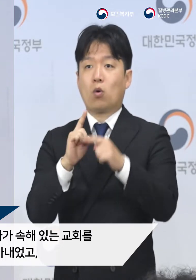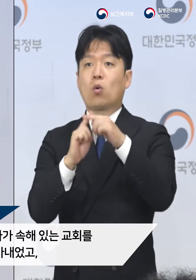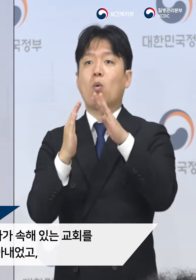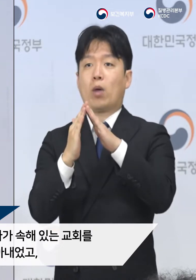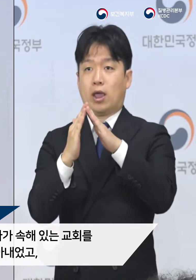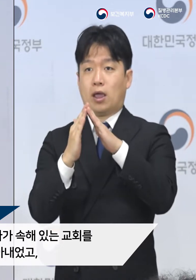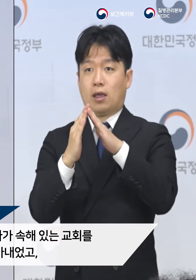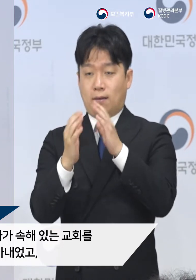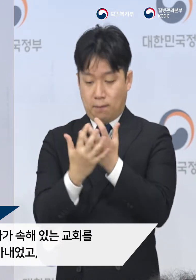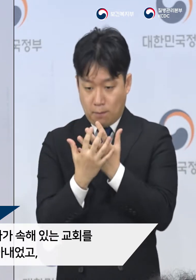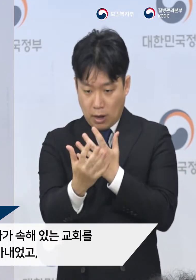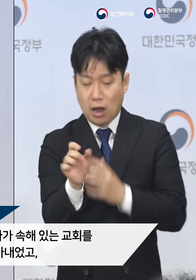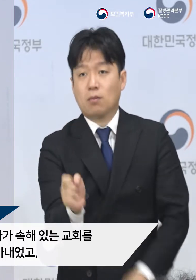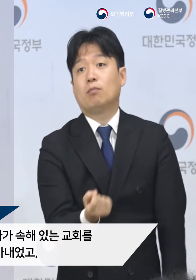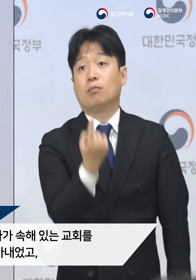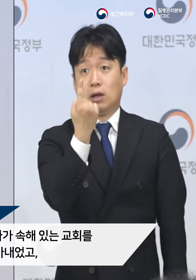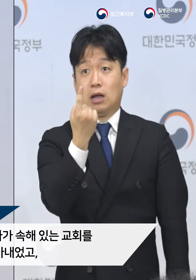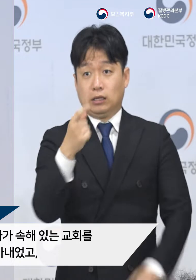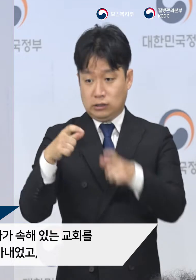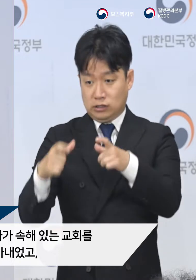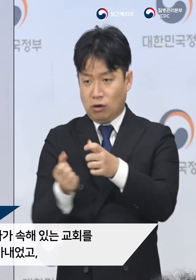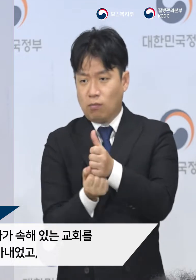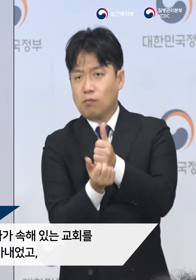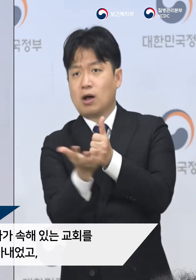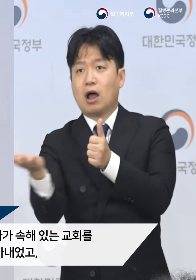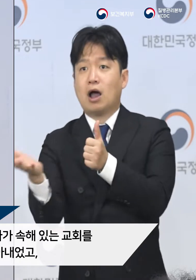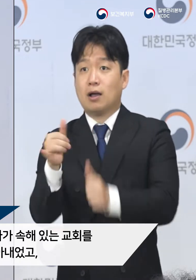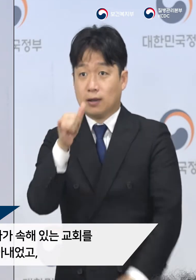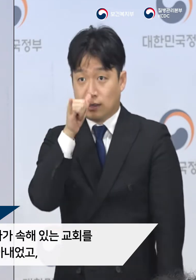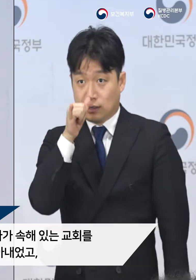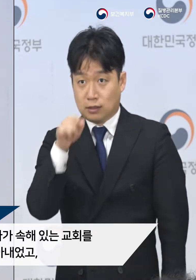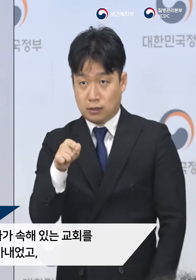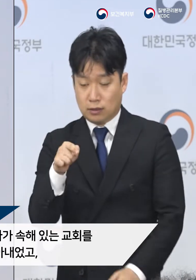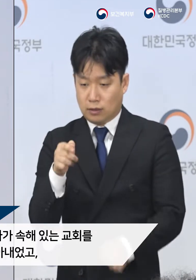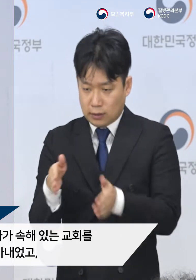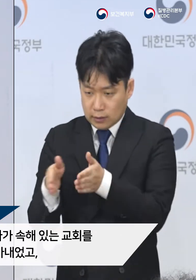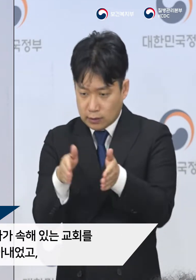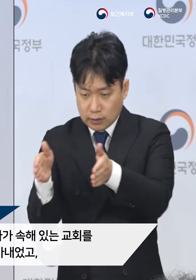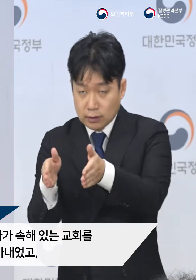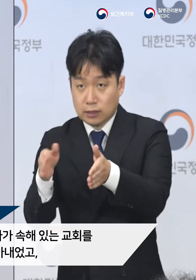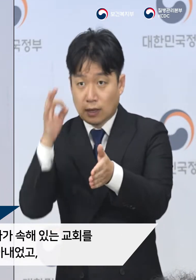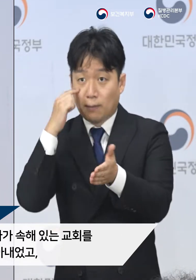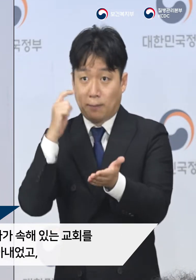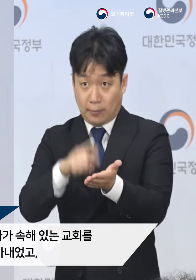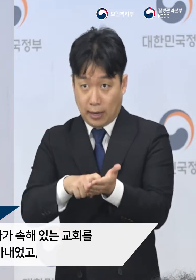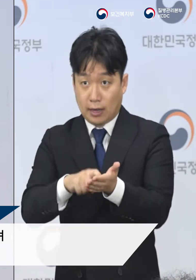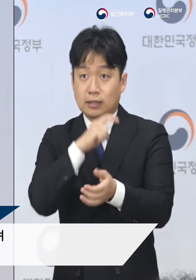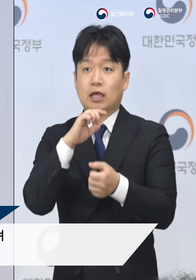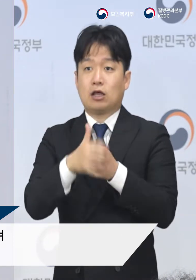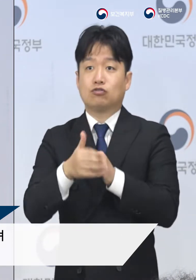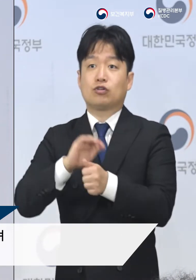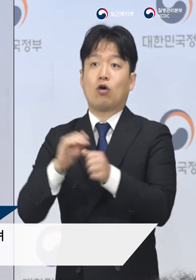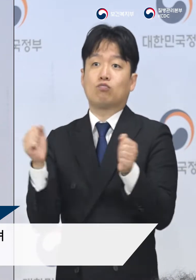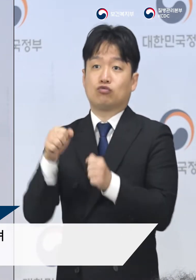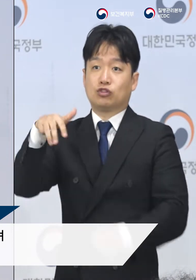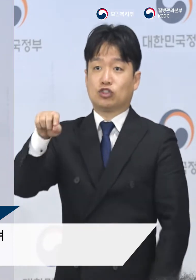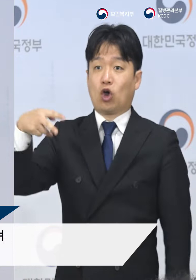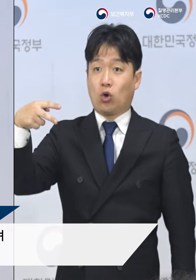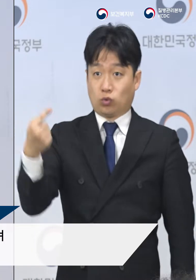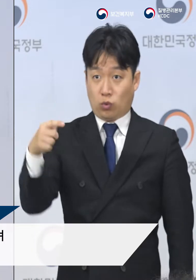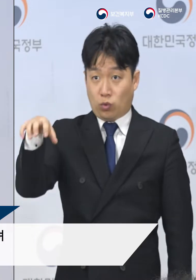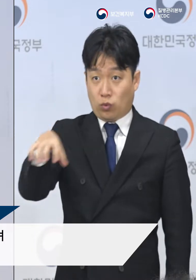중심으로 지역사회로 감염이 확산되었던 갱로를 찾아내었고 대구와 경북